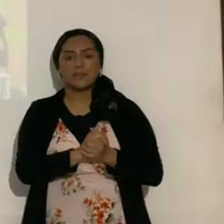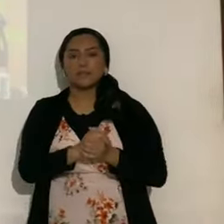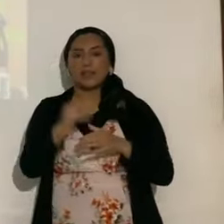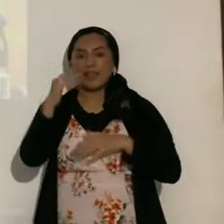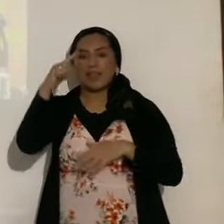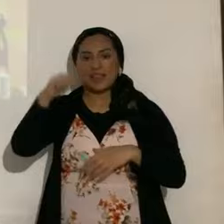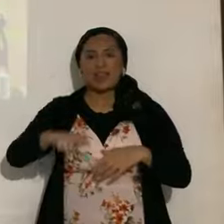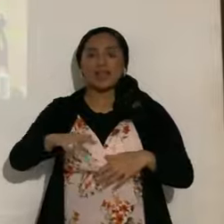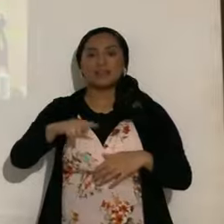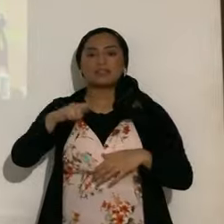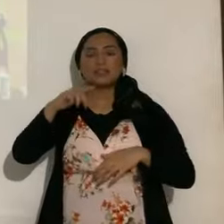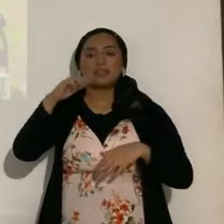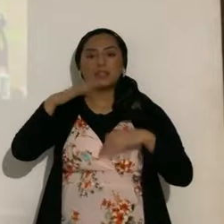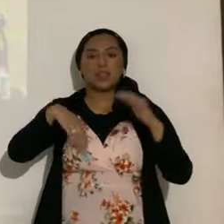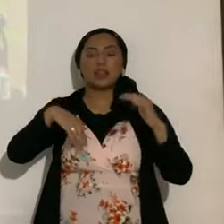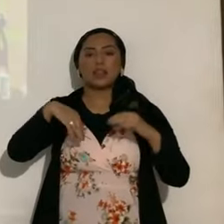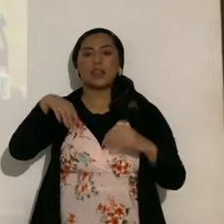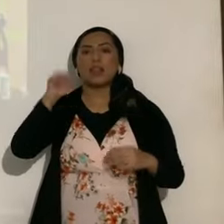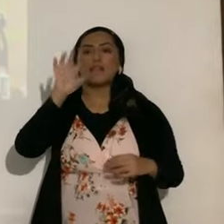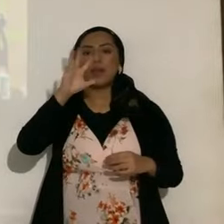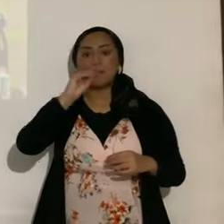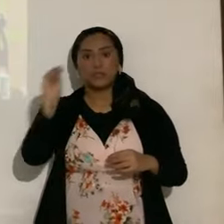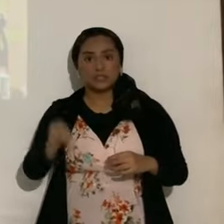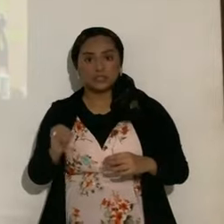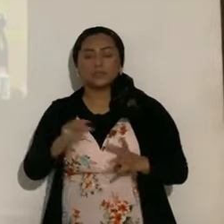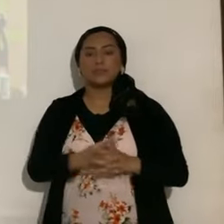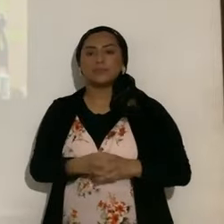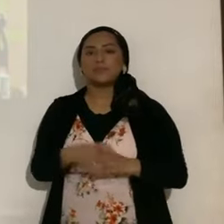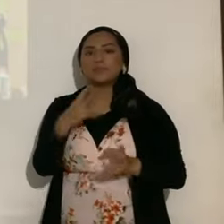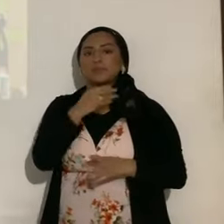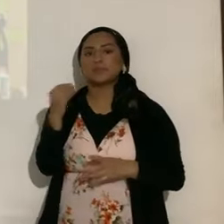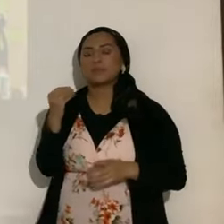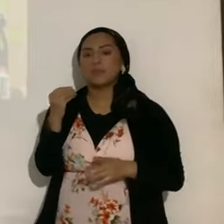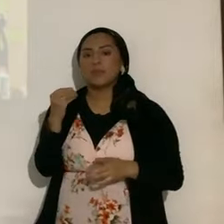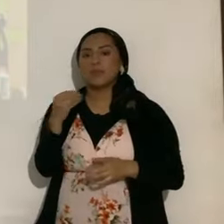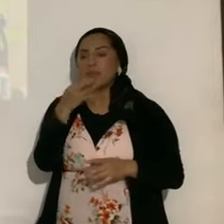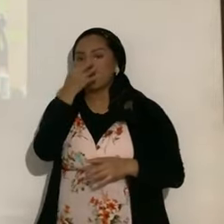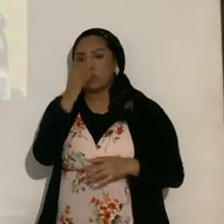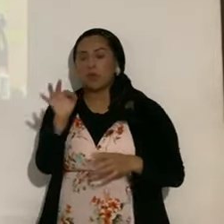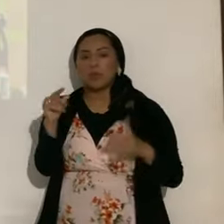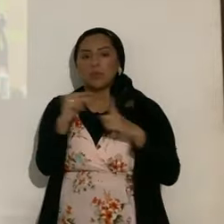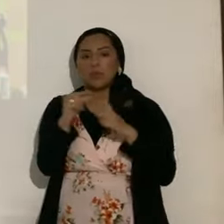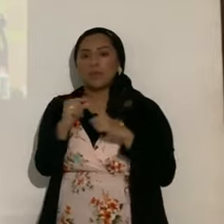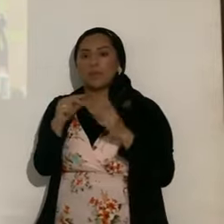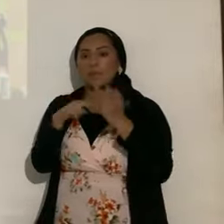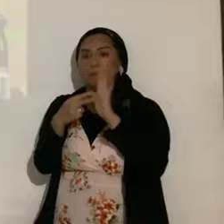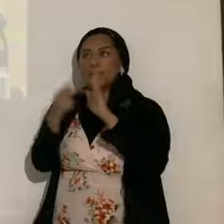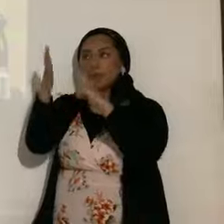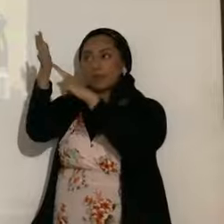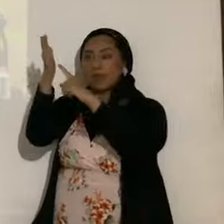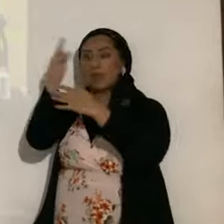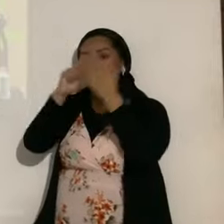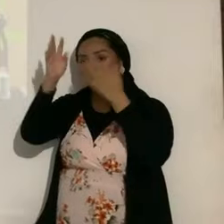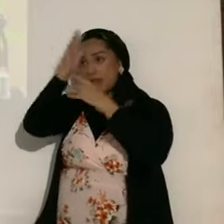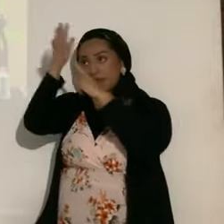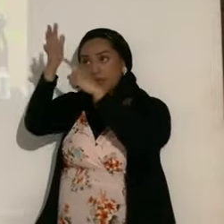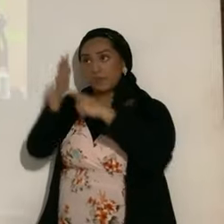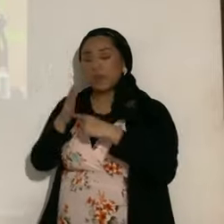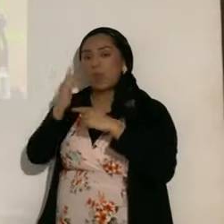ciento, de lo que son los eclipses totales, y es un eclipse, que está, en pocas palabras, dándonos a conocer el eterno, que vienen juicios,